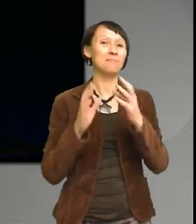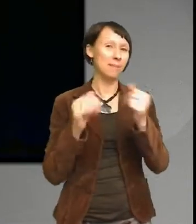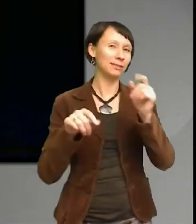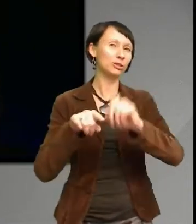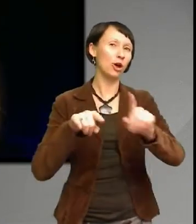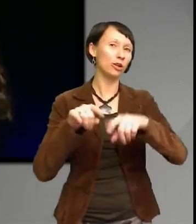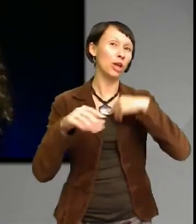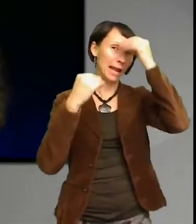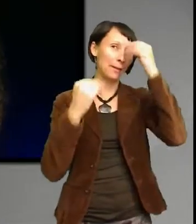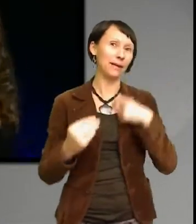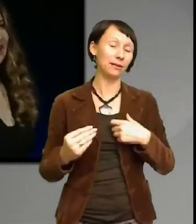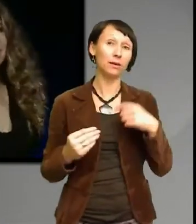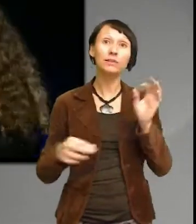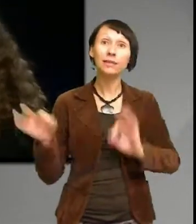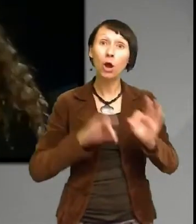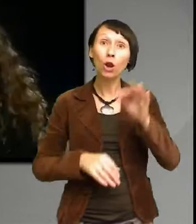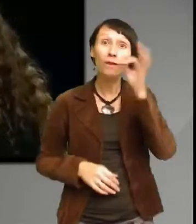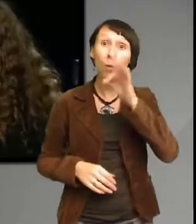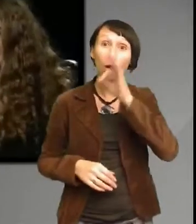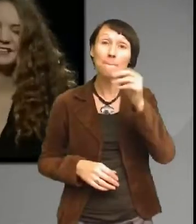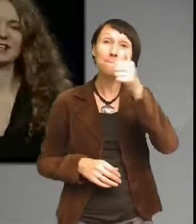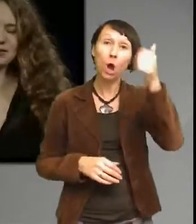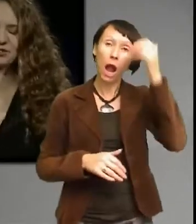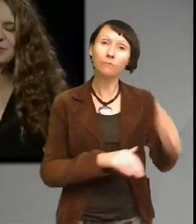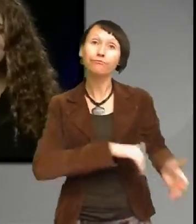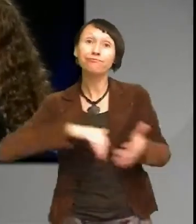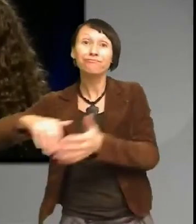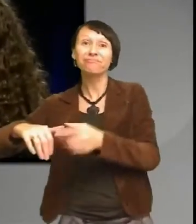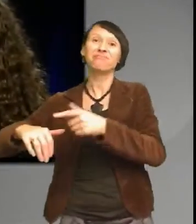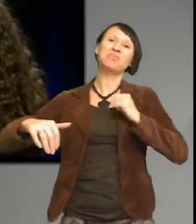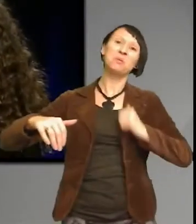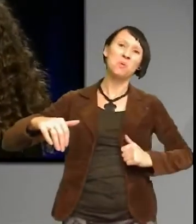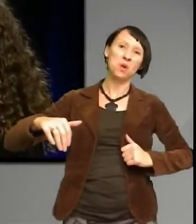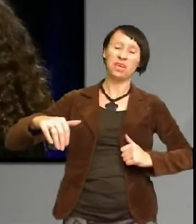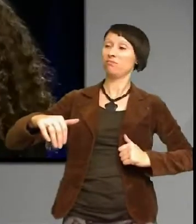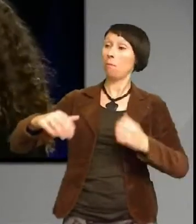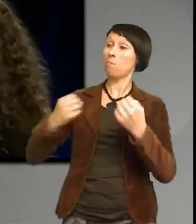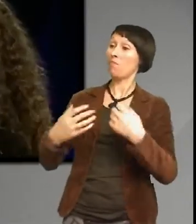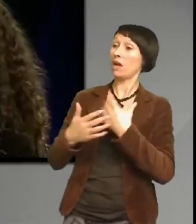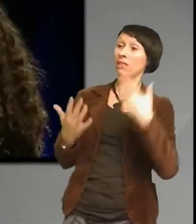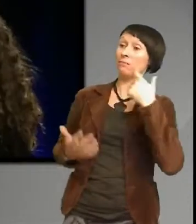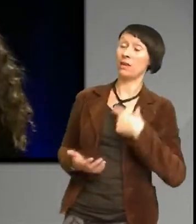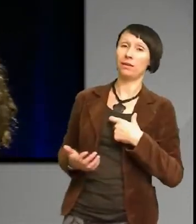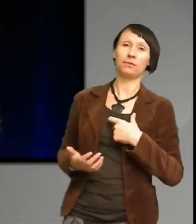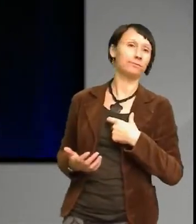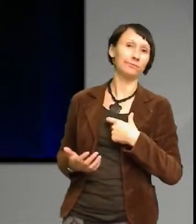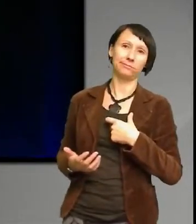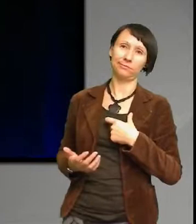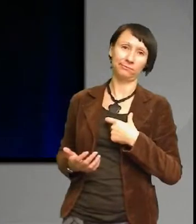kemikaliefrågan det är ingenting som man kan vifta bort som tråkigt eller som något som inte rör mig jag började se potentiellt